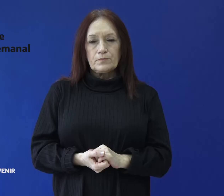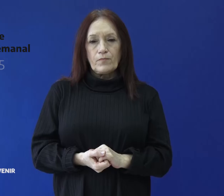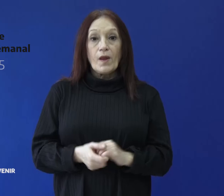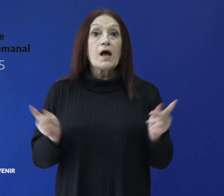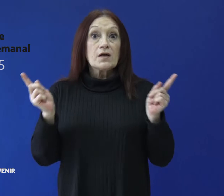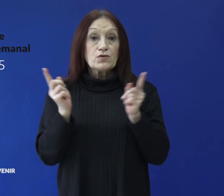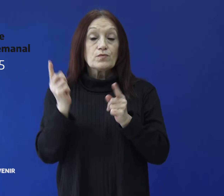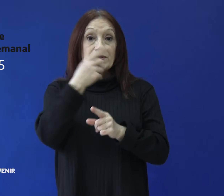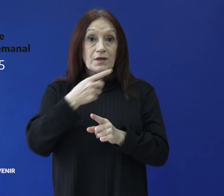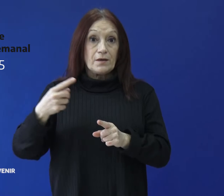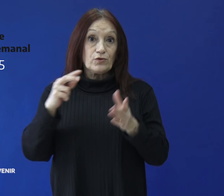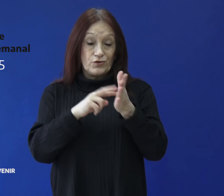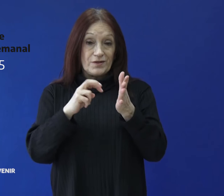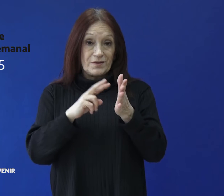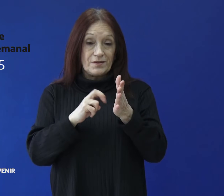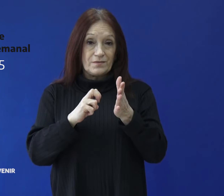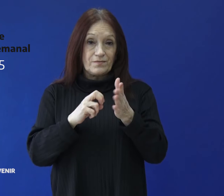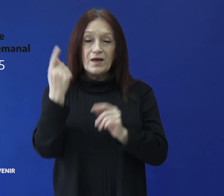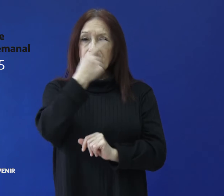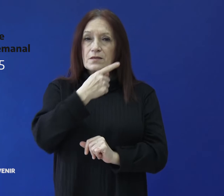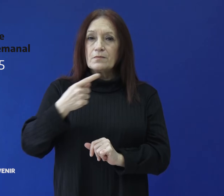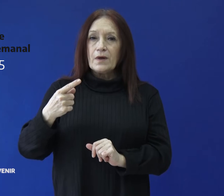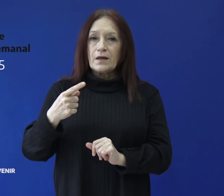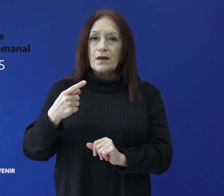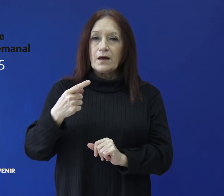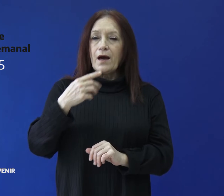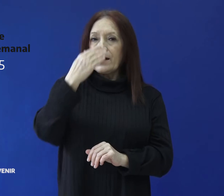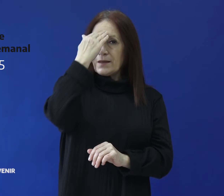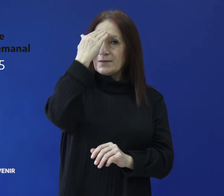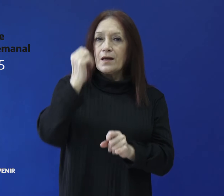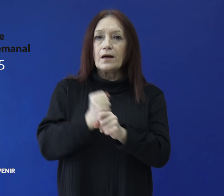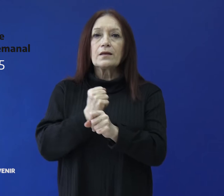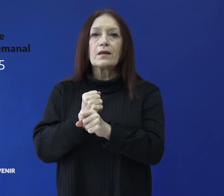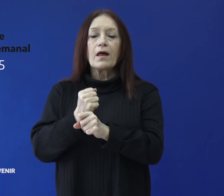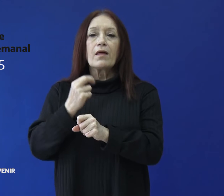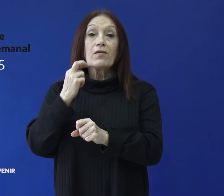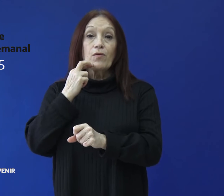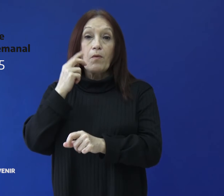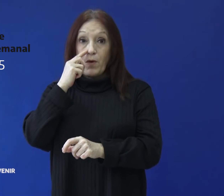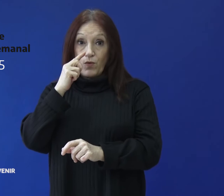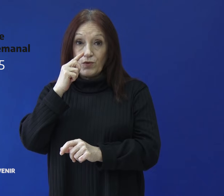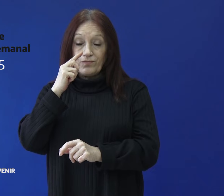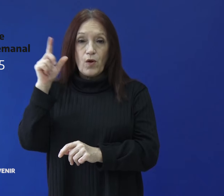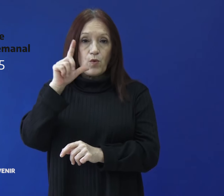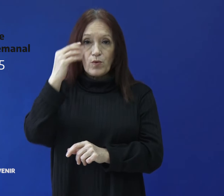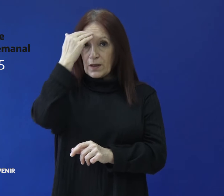Resumen semanal de noticias Semana del 15 al 19 de junio Lunes 15